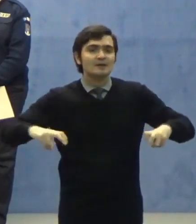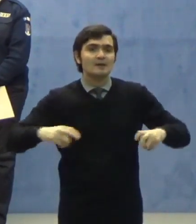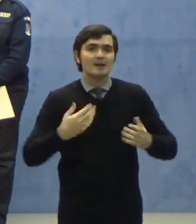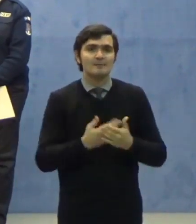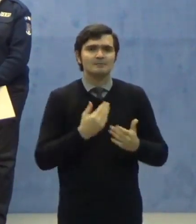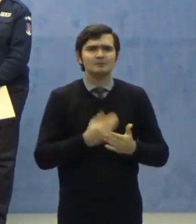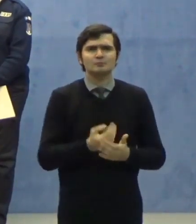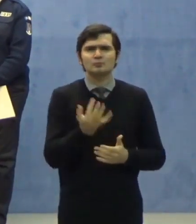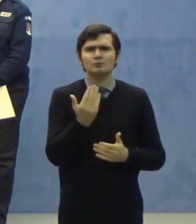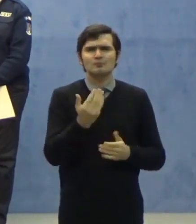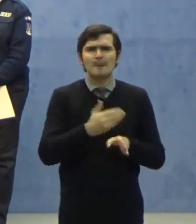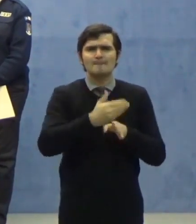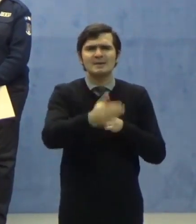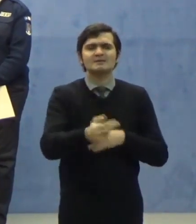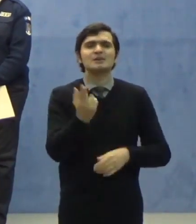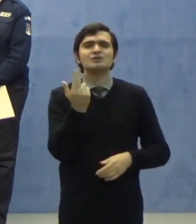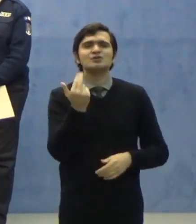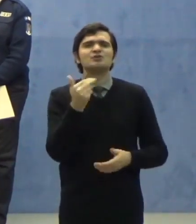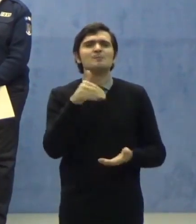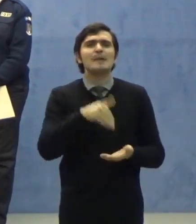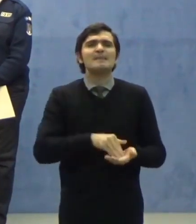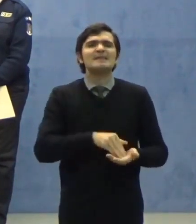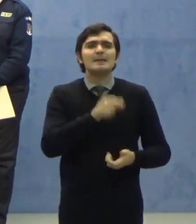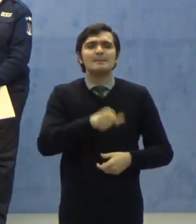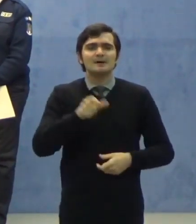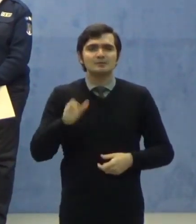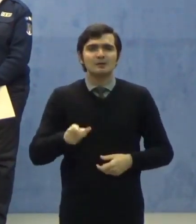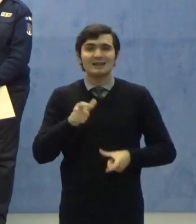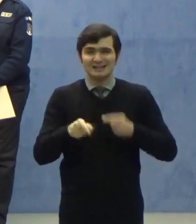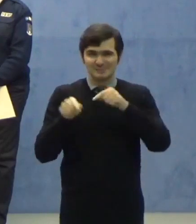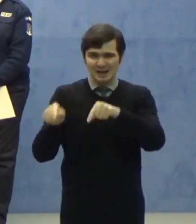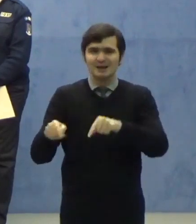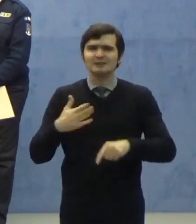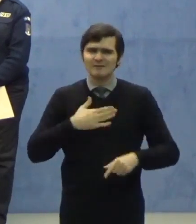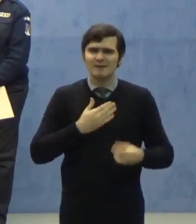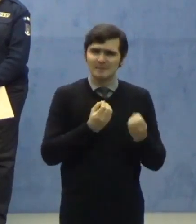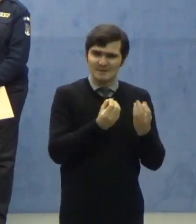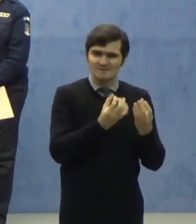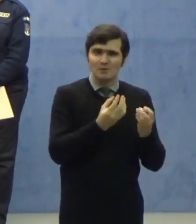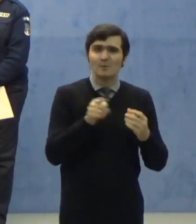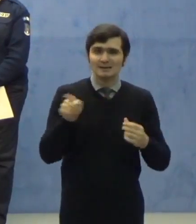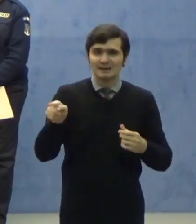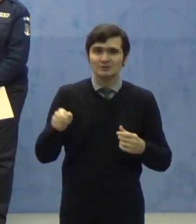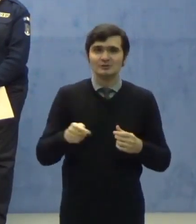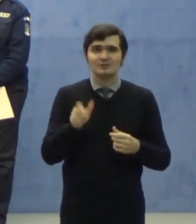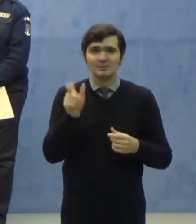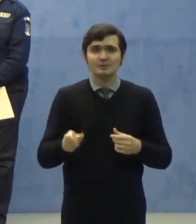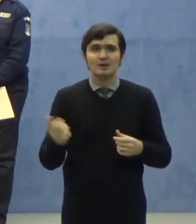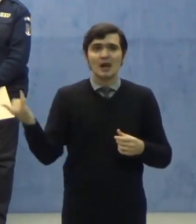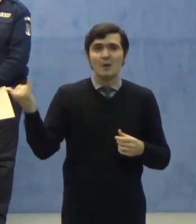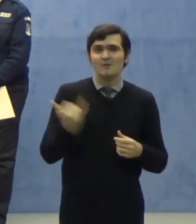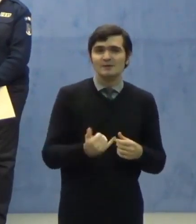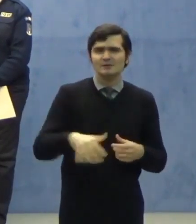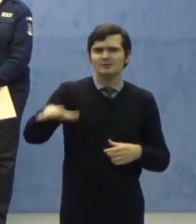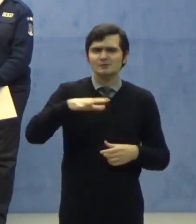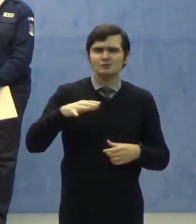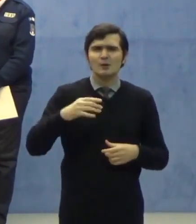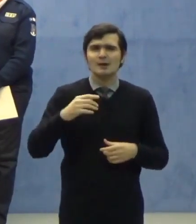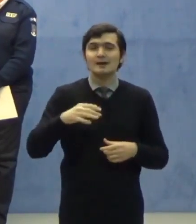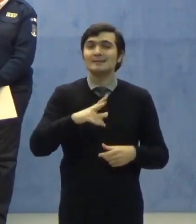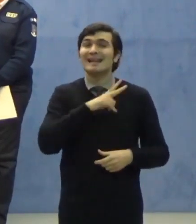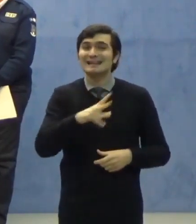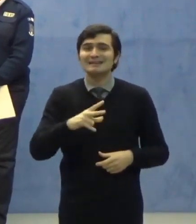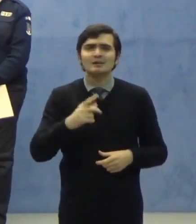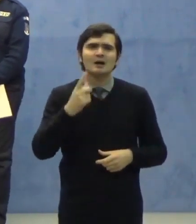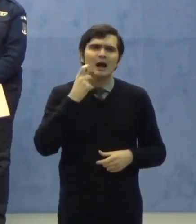un număr de peste 15.000 de persoane despre care existau informații că provin din zone de risc zone roșii, zone galbene